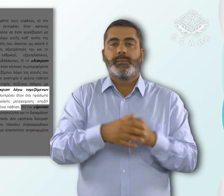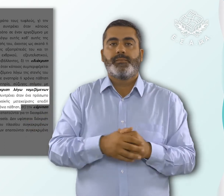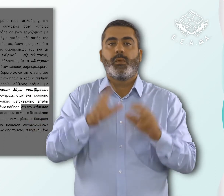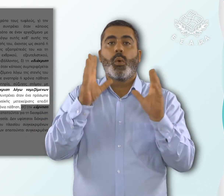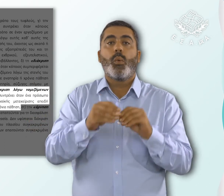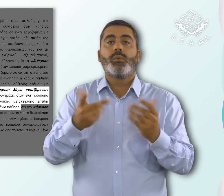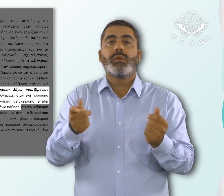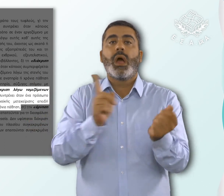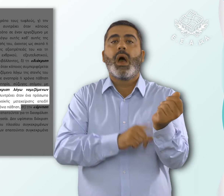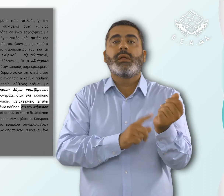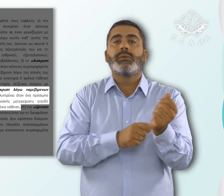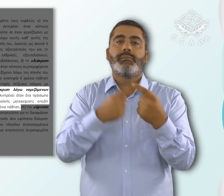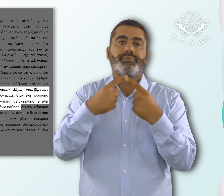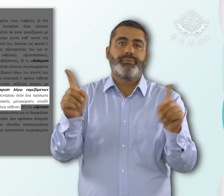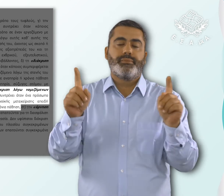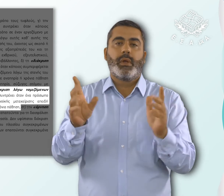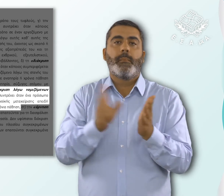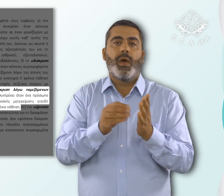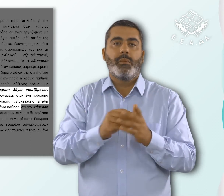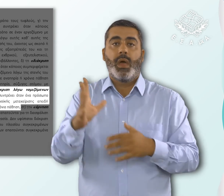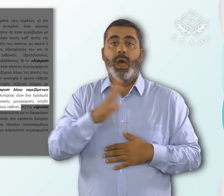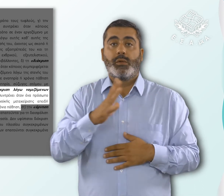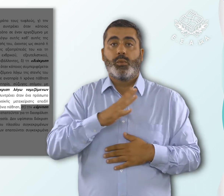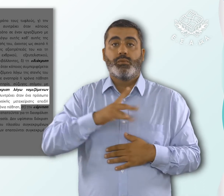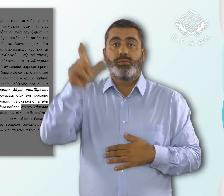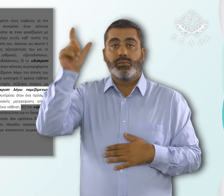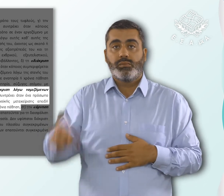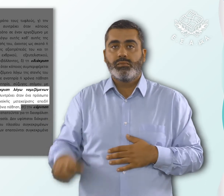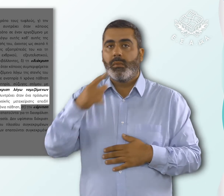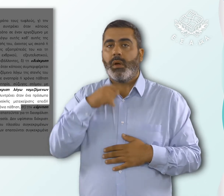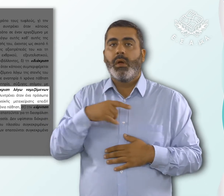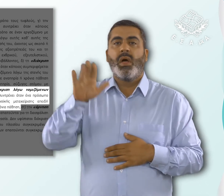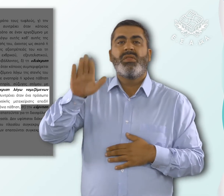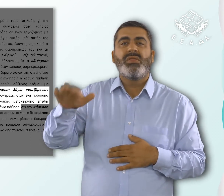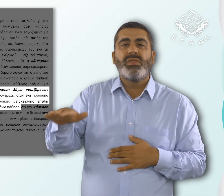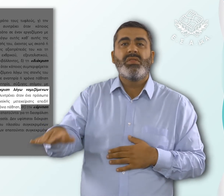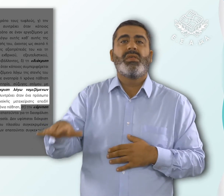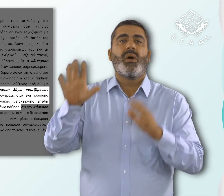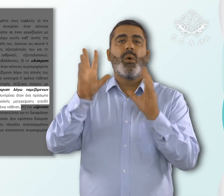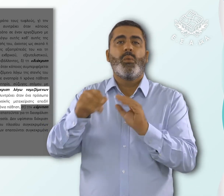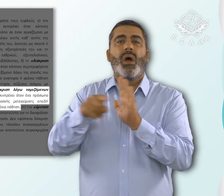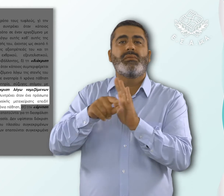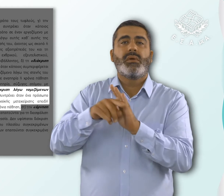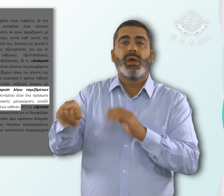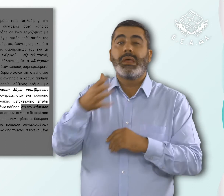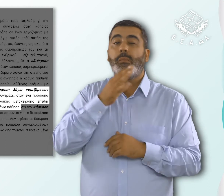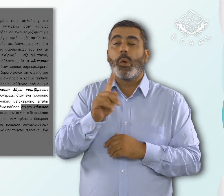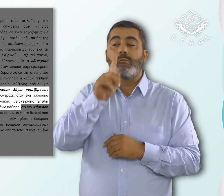χαρακτηριστικών, η οποία συντρέχει όταν ένα πρόσωπο γίνεται δέκτης λιγότερο ευνοϊκής μεταχείρισης επειδή εικάζεται ότι έχει